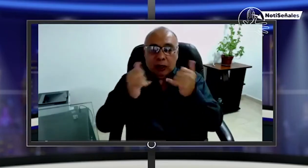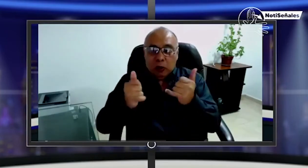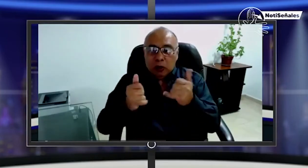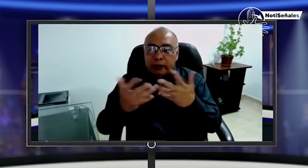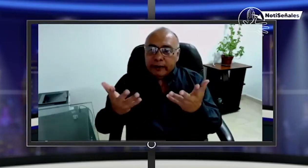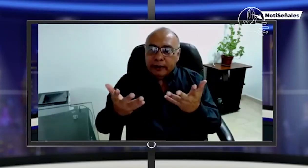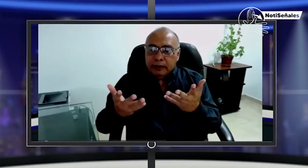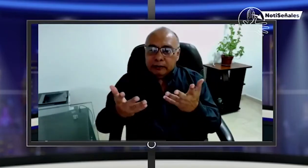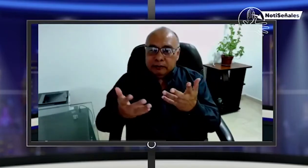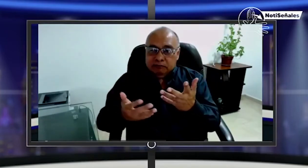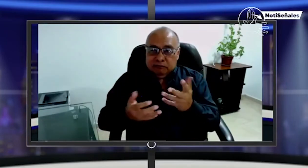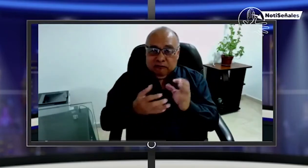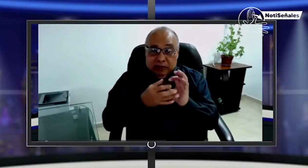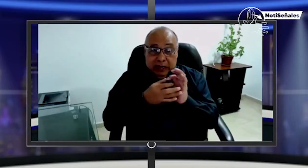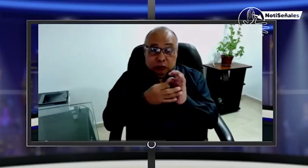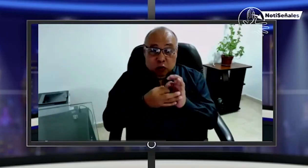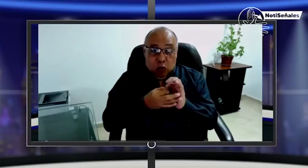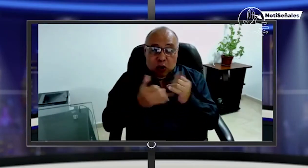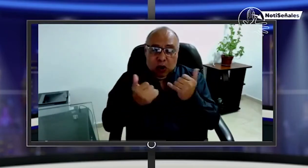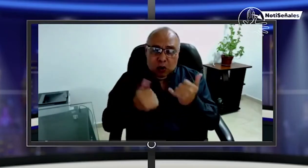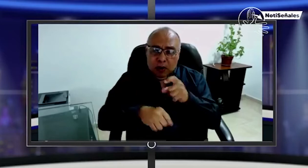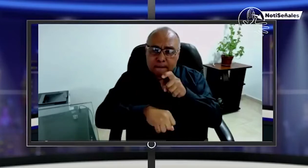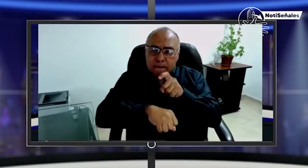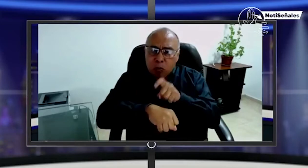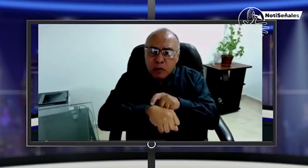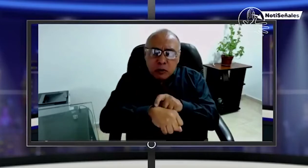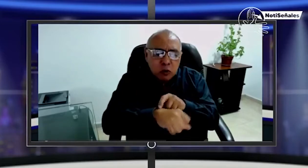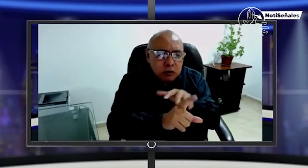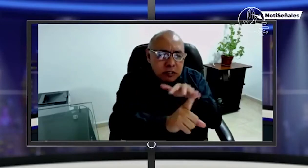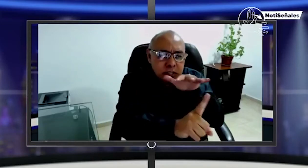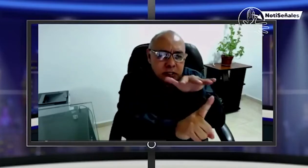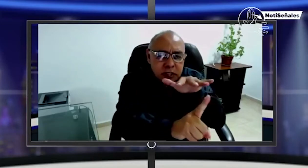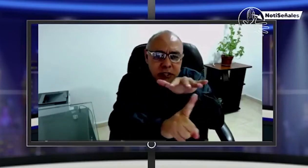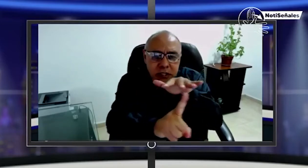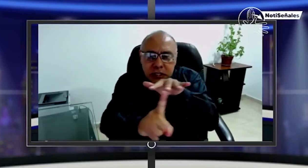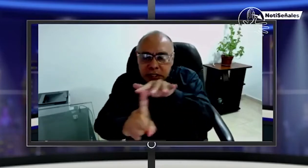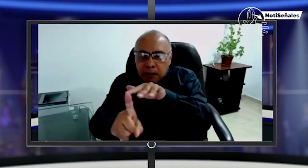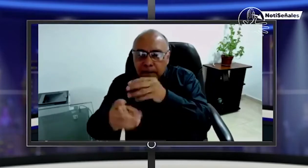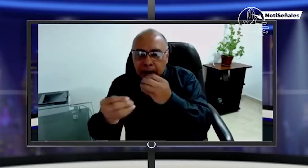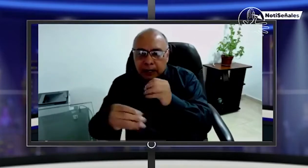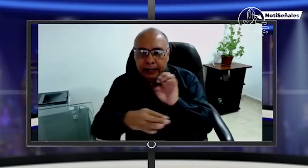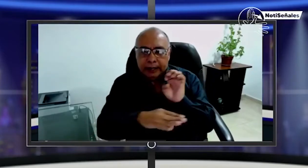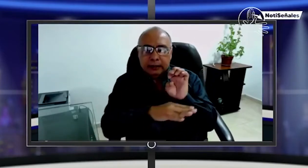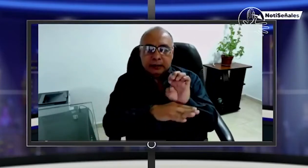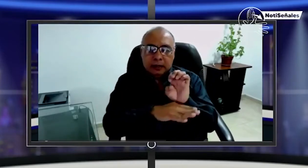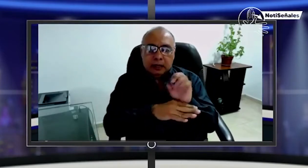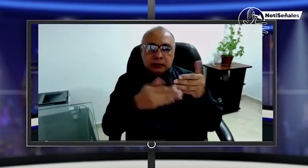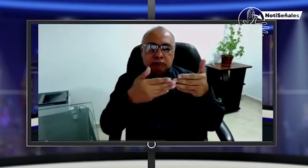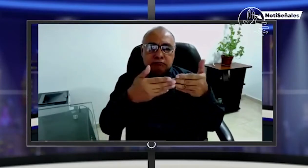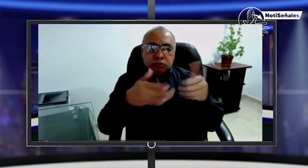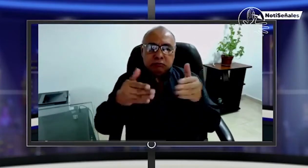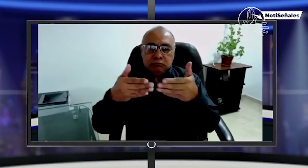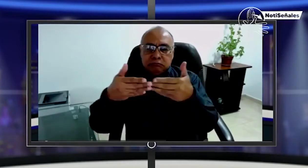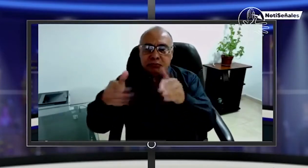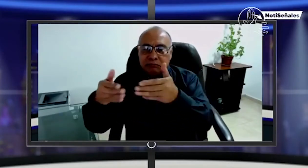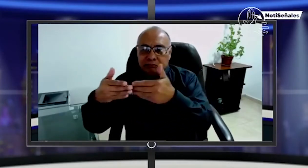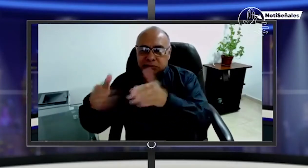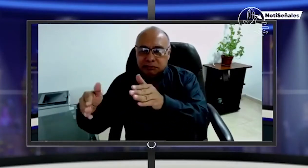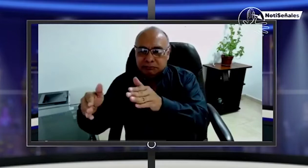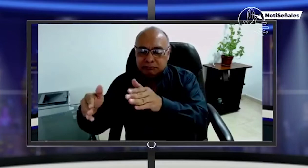para la comunidad sorda, para que todos la podamos conocer y que en los momentos en los que hagamos nosotros incidencia